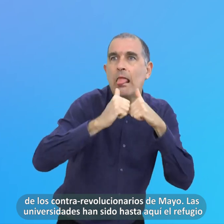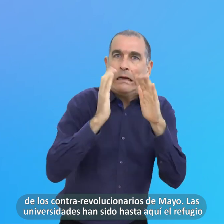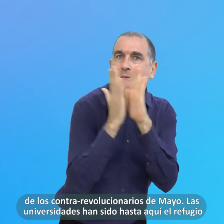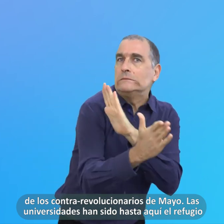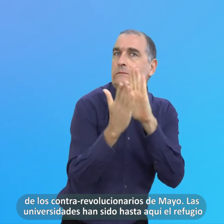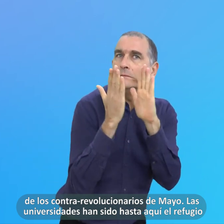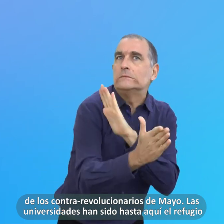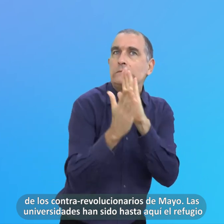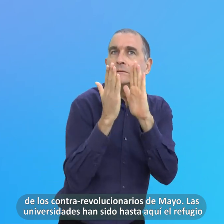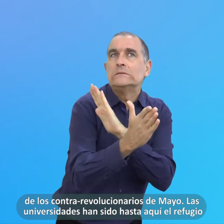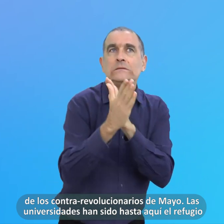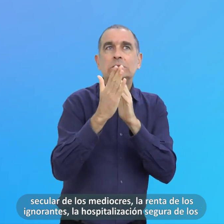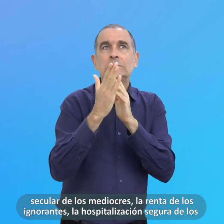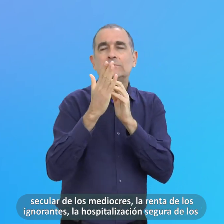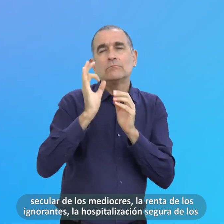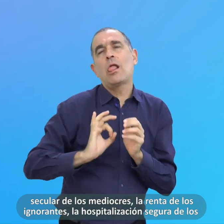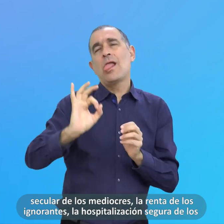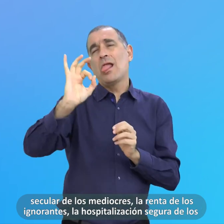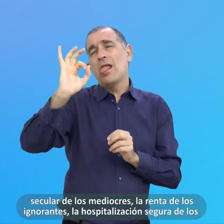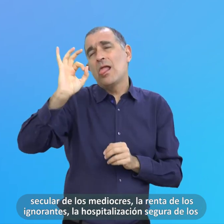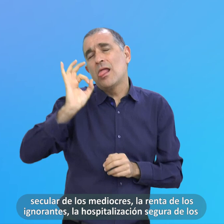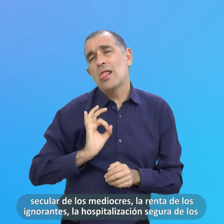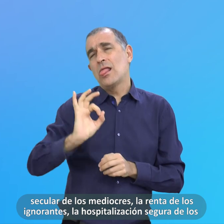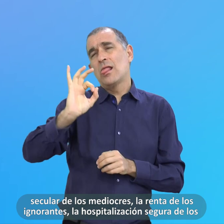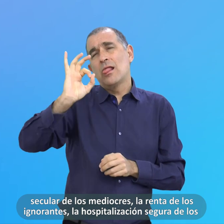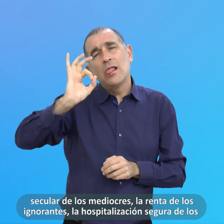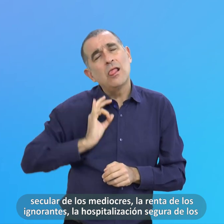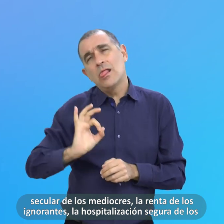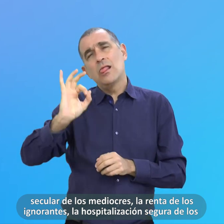De los mediocres